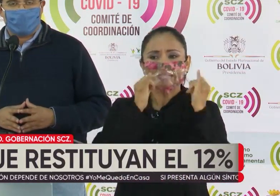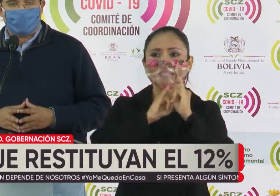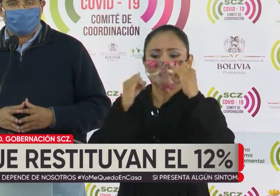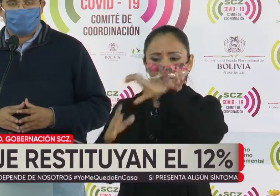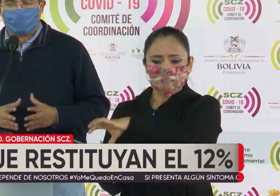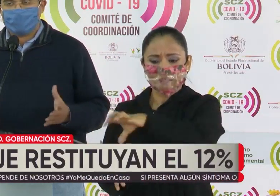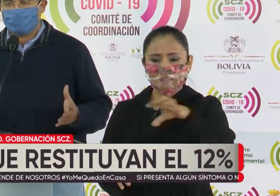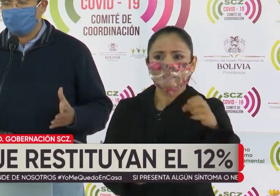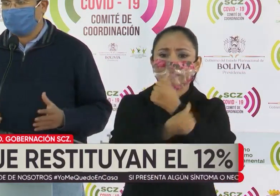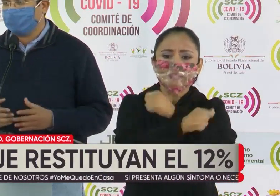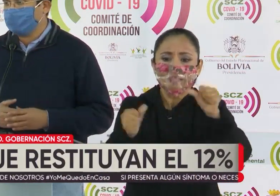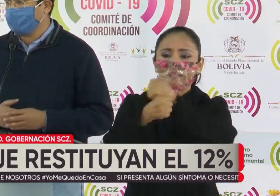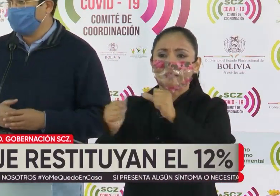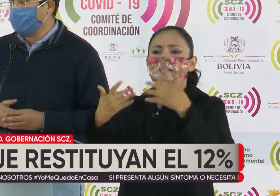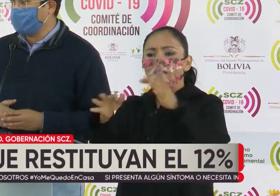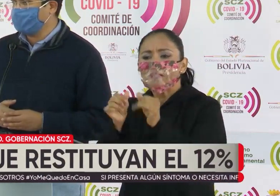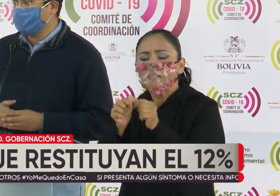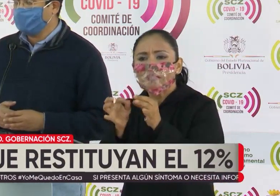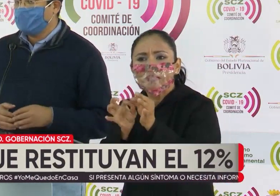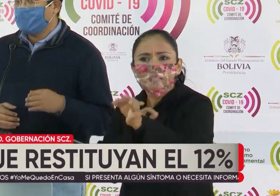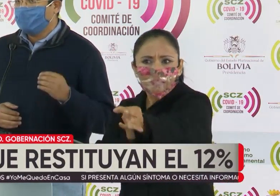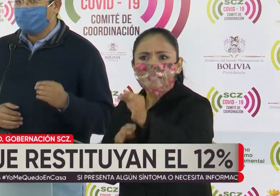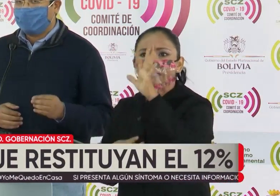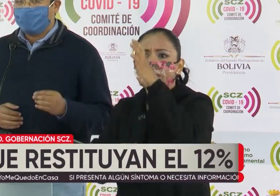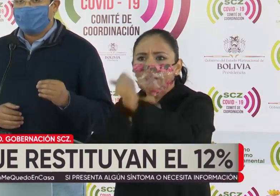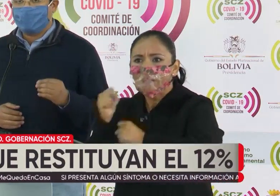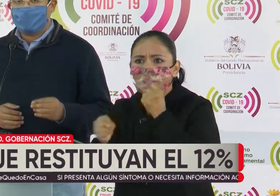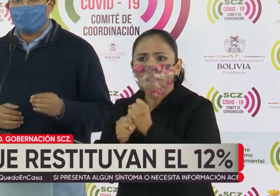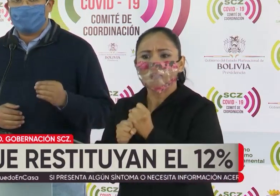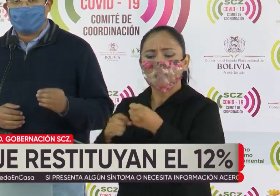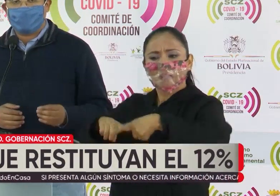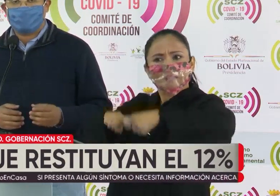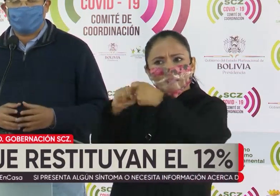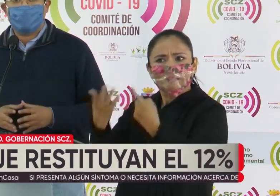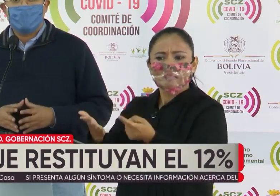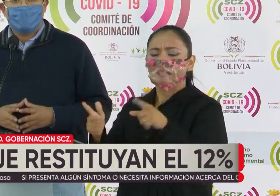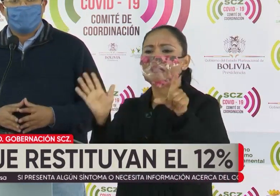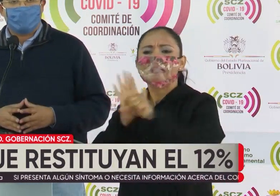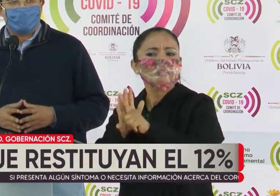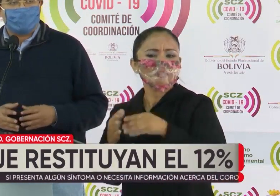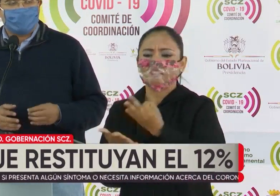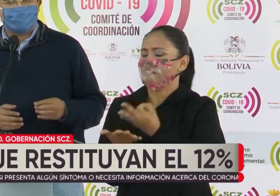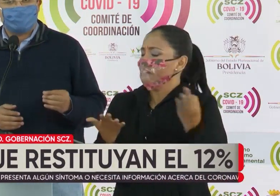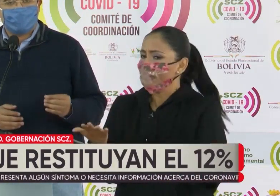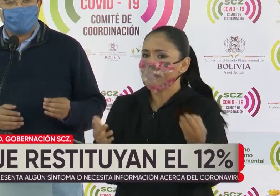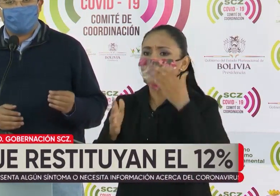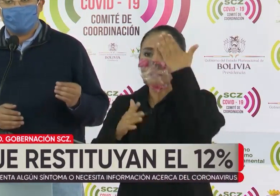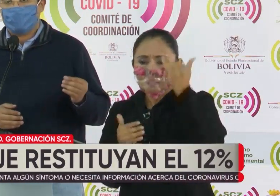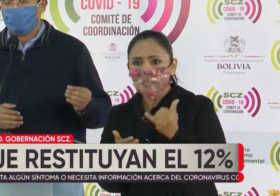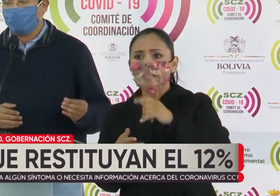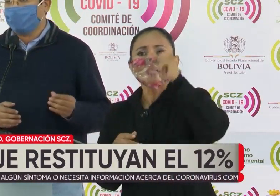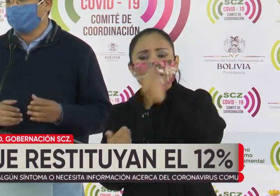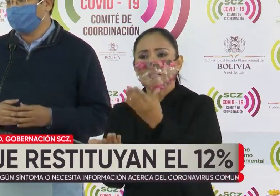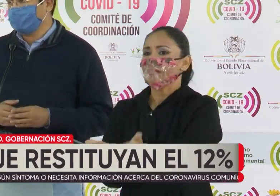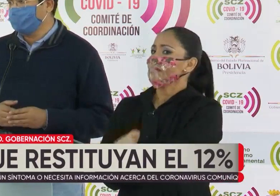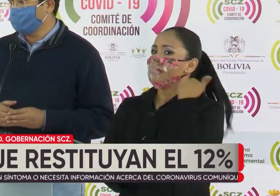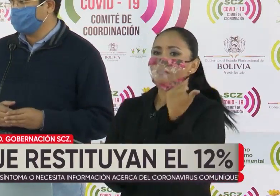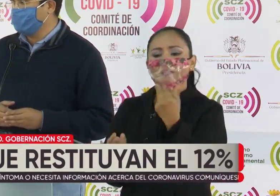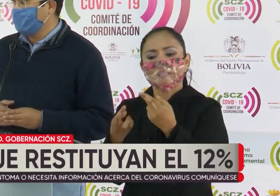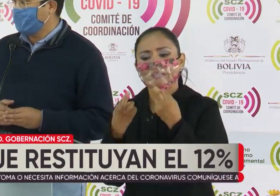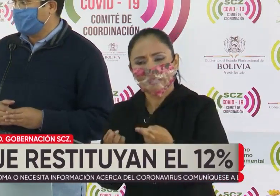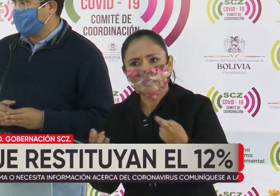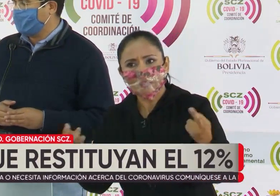territoriales autónomas. Cinco años de confiscación, una ley que ha fracasado y por lo tanto se debe devolver estos